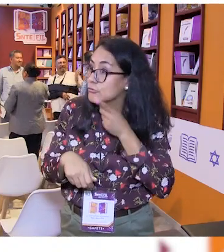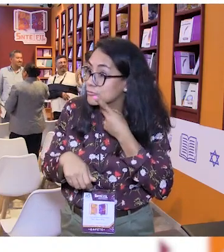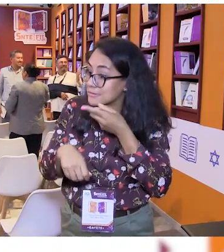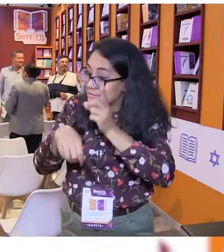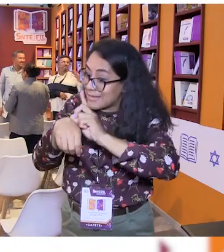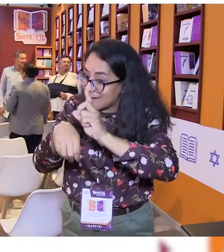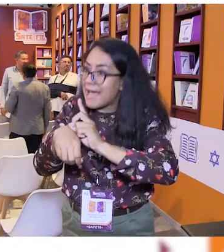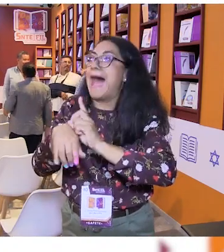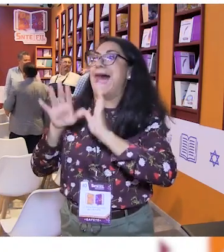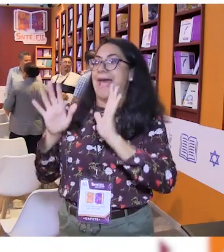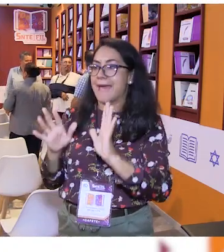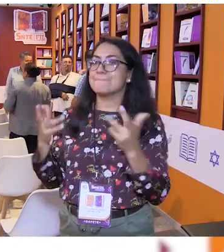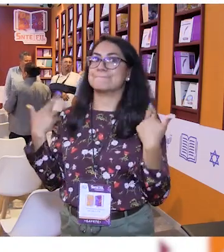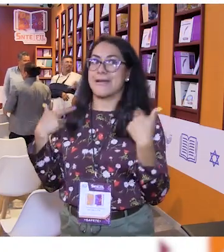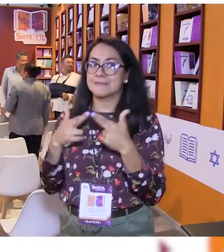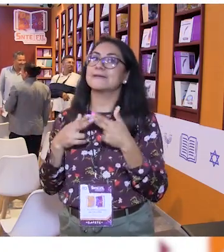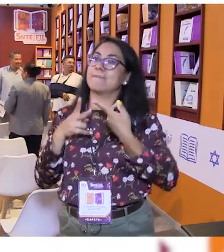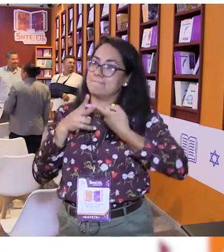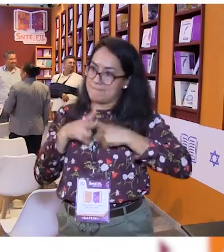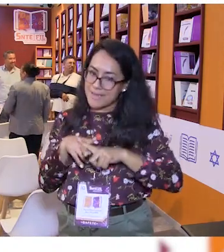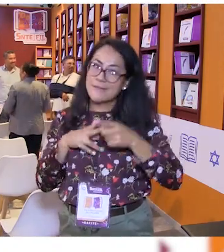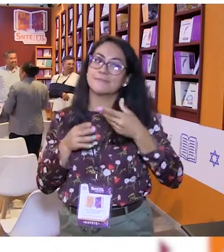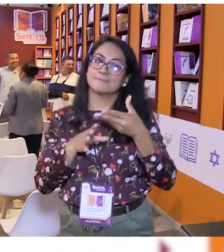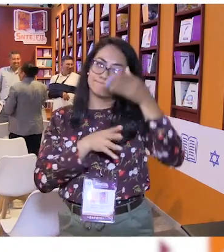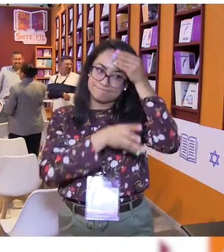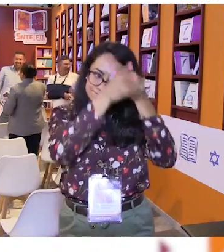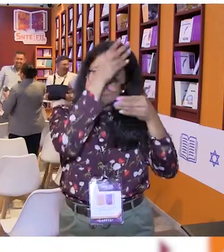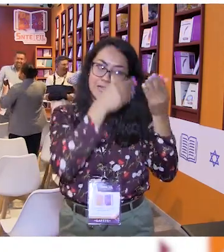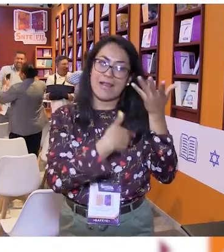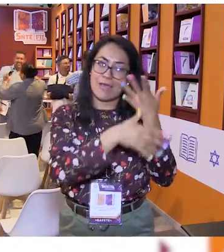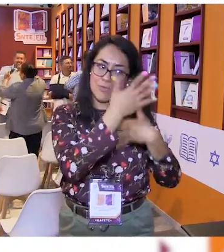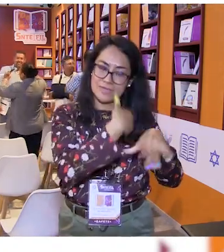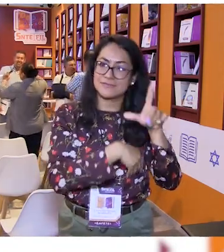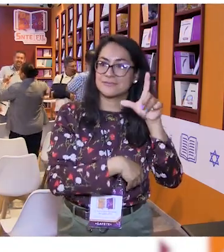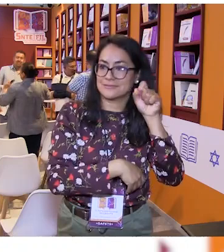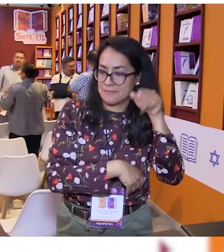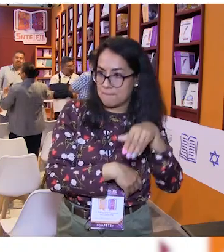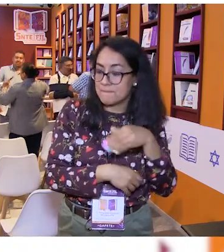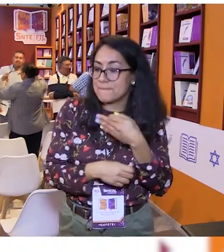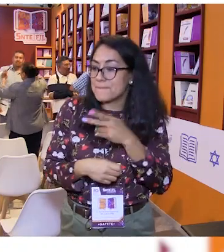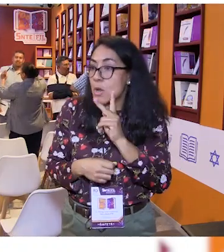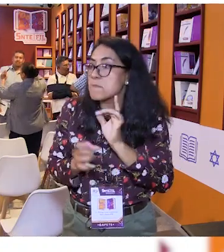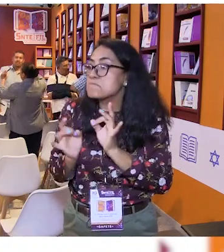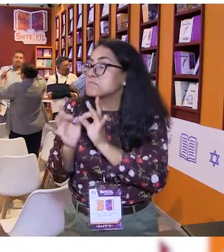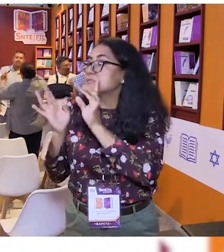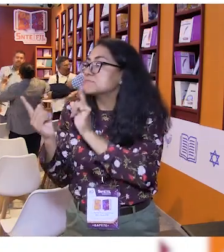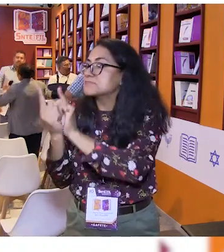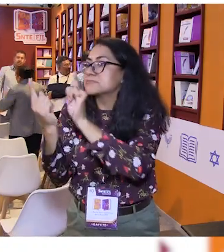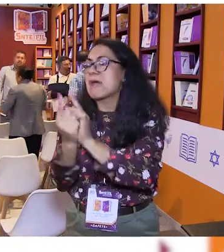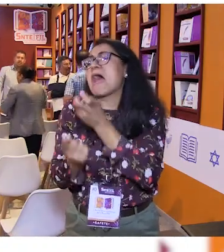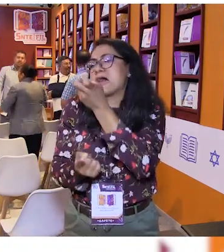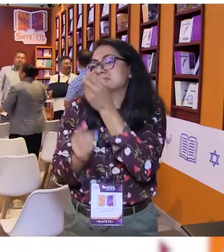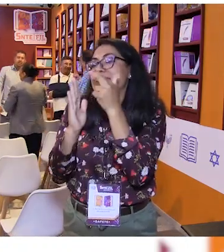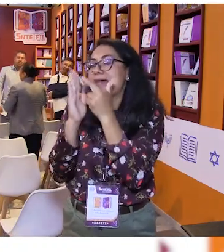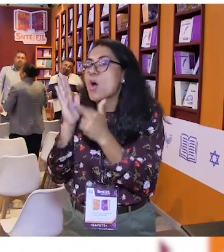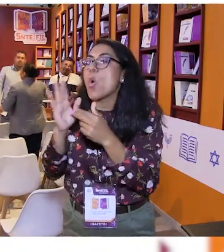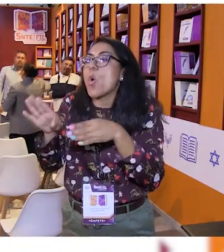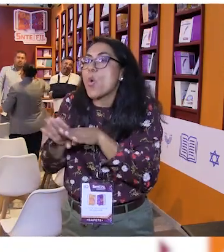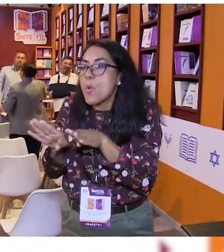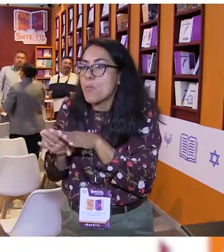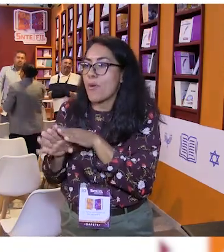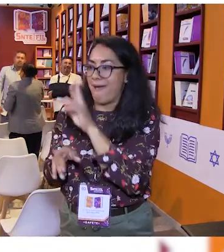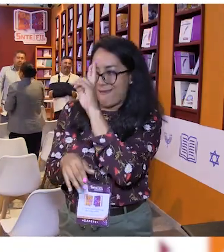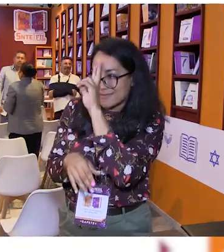entonces esto es algo que debe considerarse de igual forma por ejemplo si un maestro tiene contacto con un niño sordo a diario,